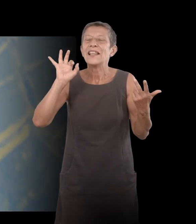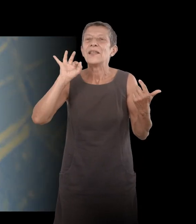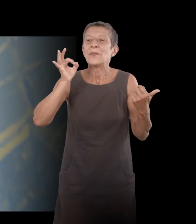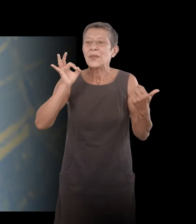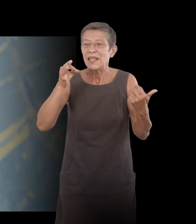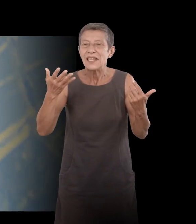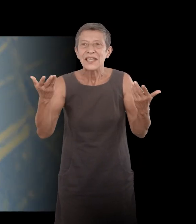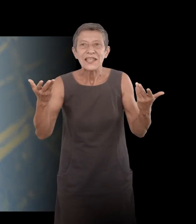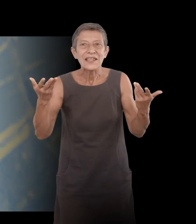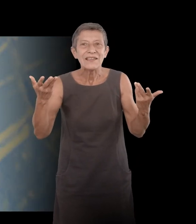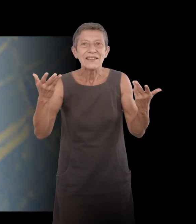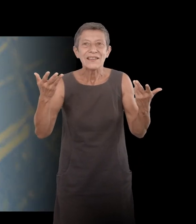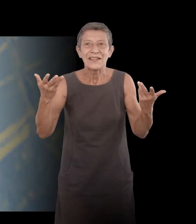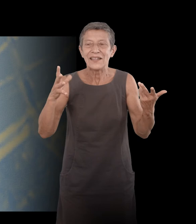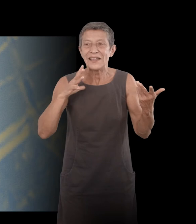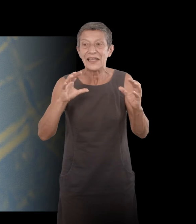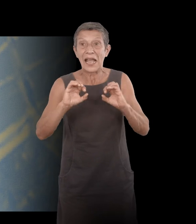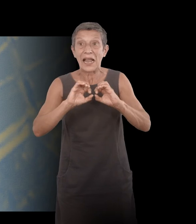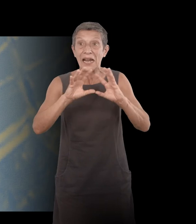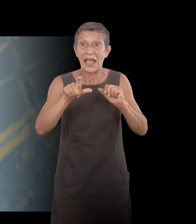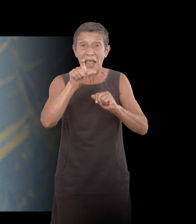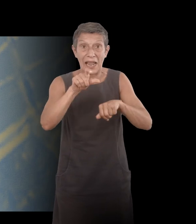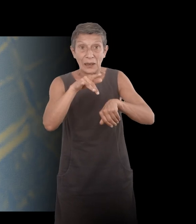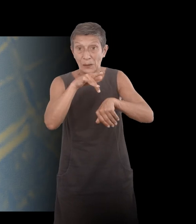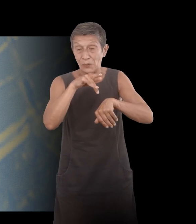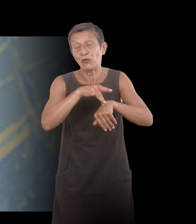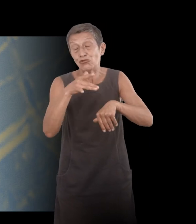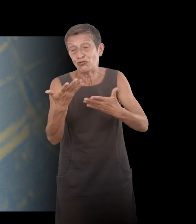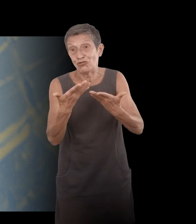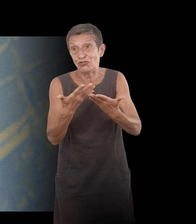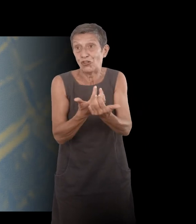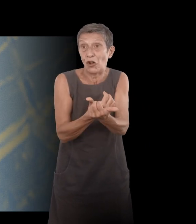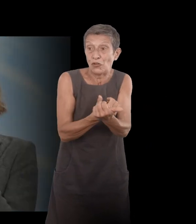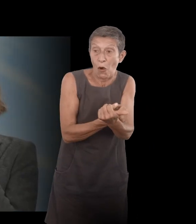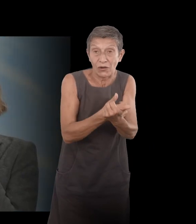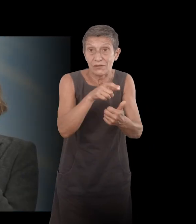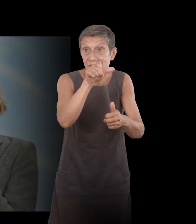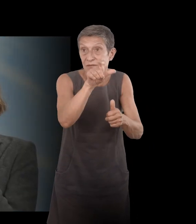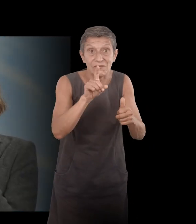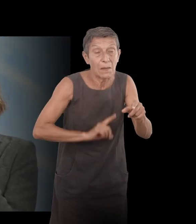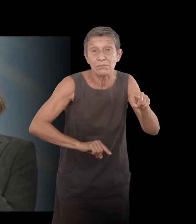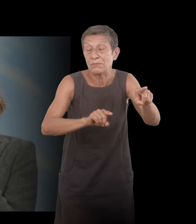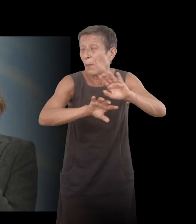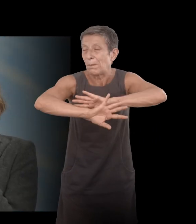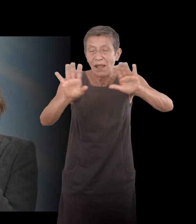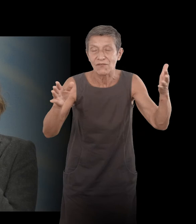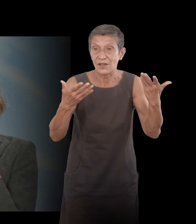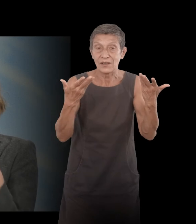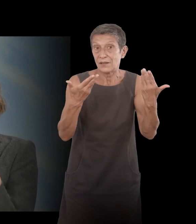de drogue et moi par exemple c'est pas un homonyme mais là récemment j'étais hospitalisée et au moment de l